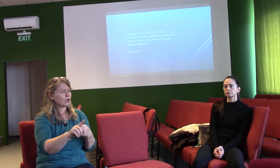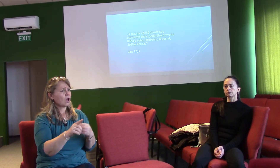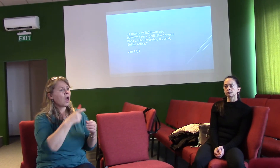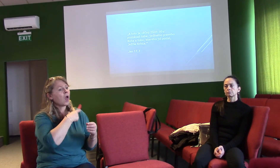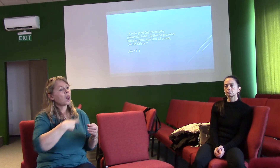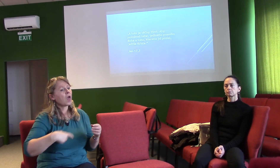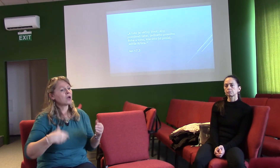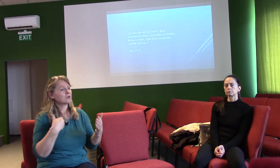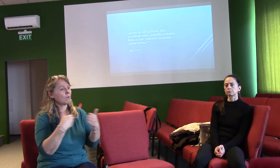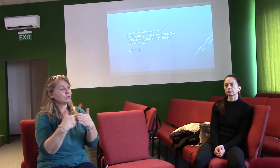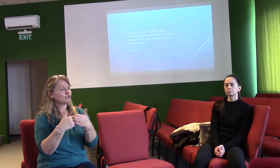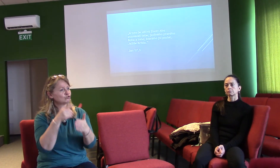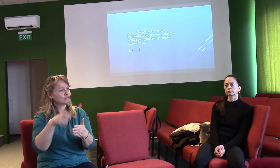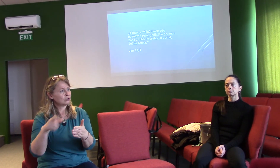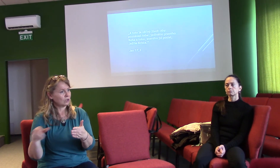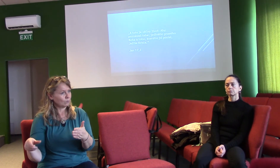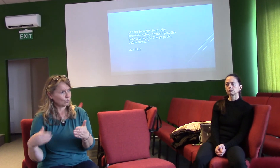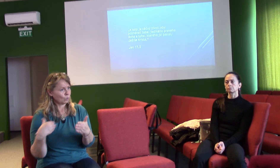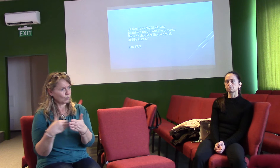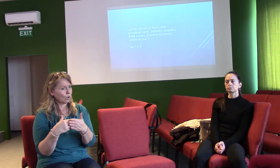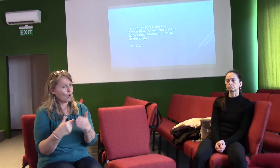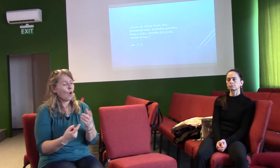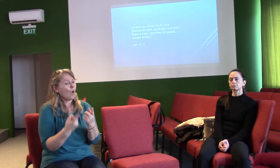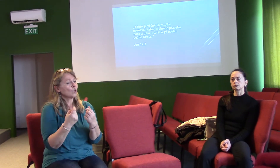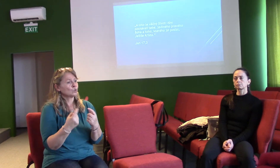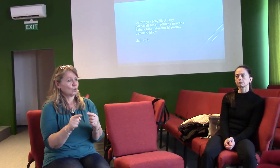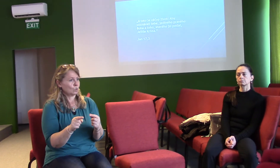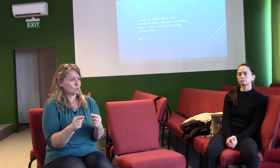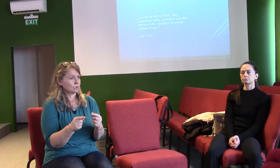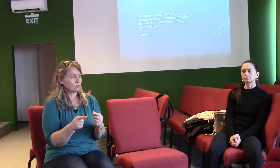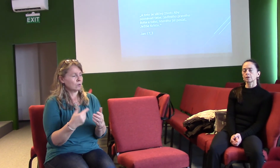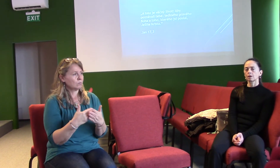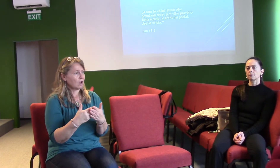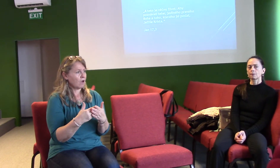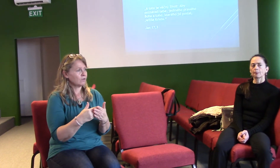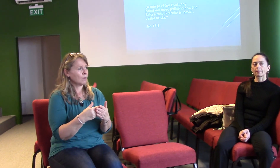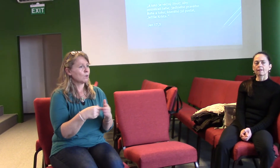lásky k sobě. Ale tím prvním přikázáním je,